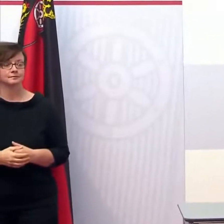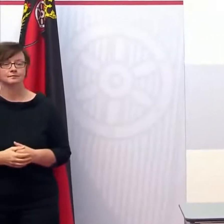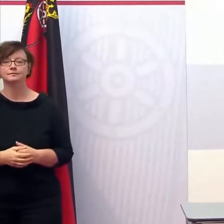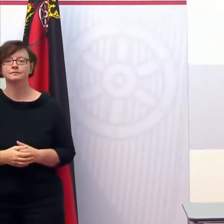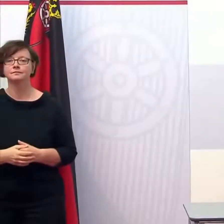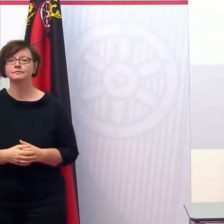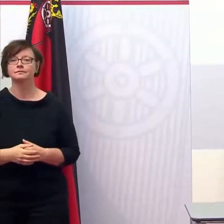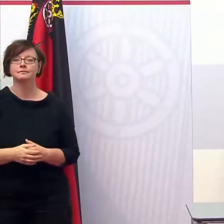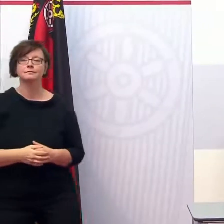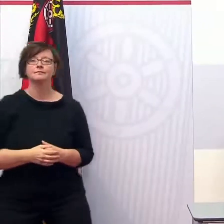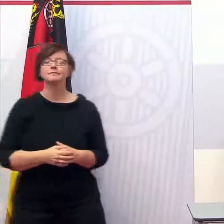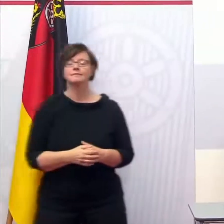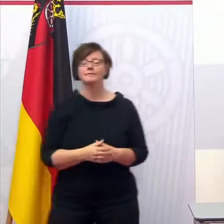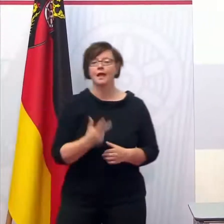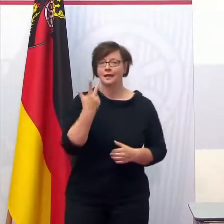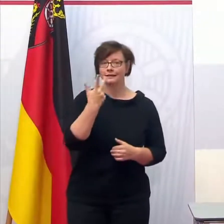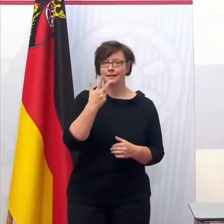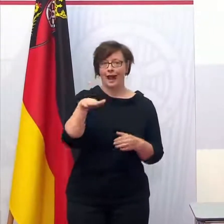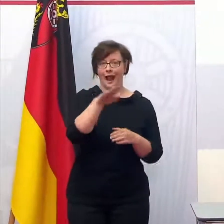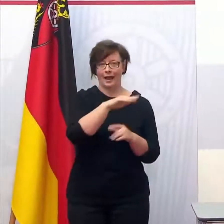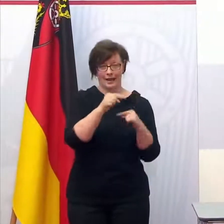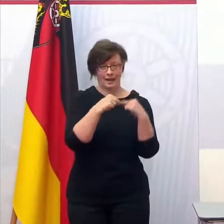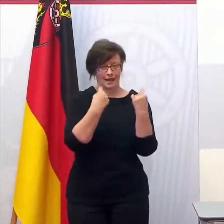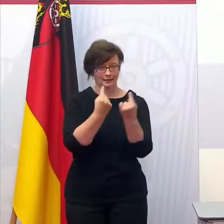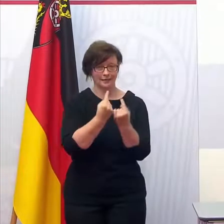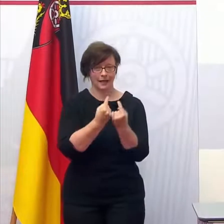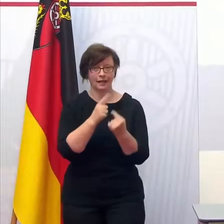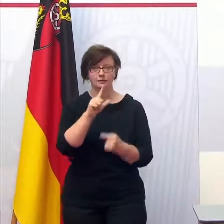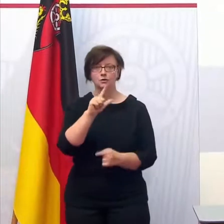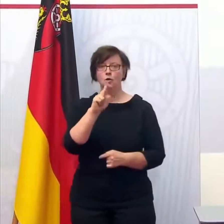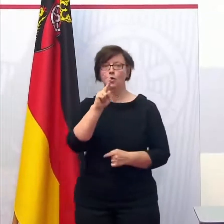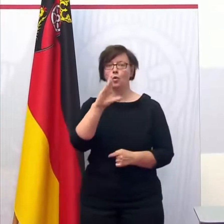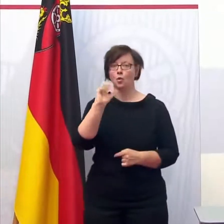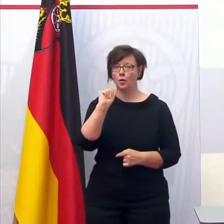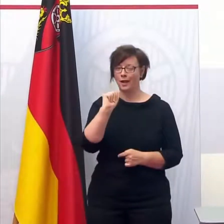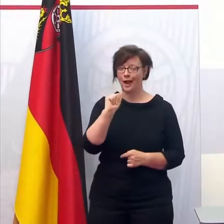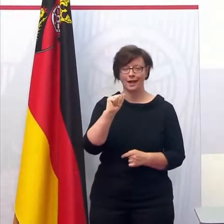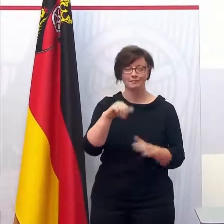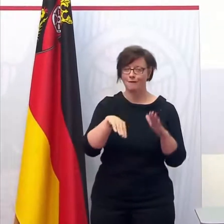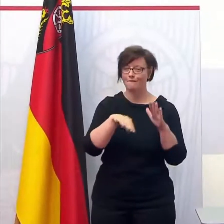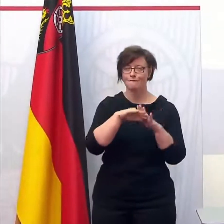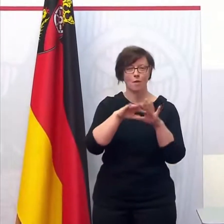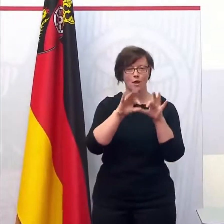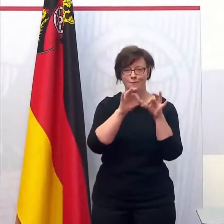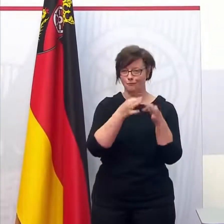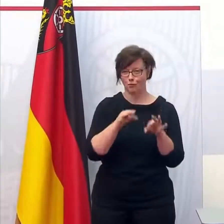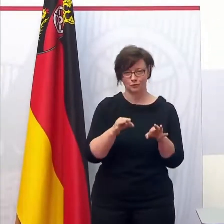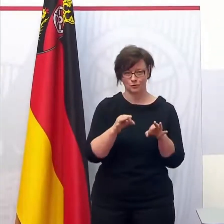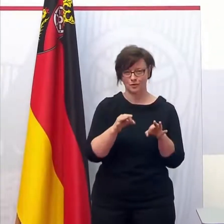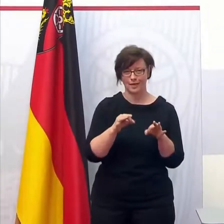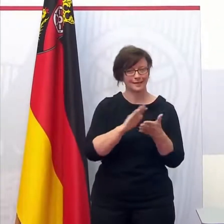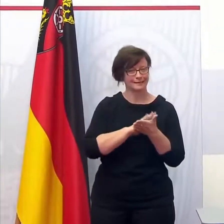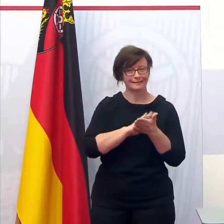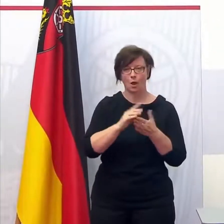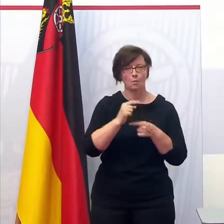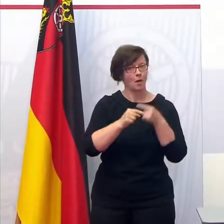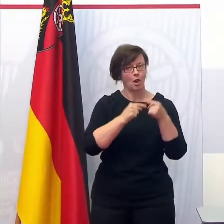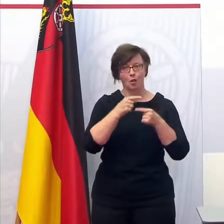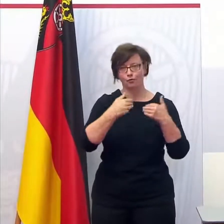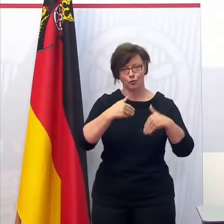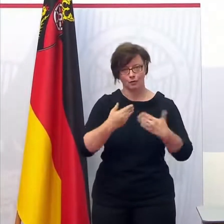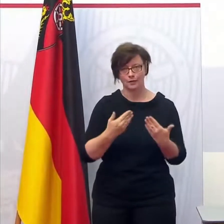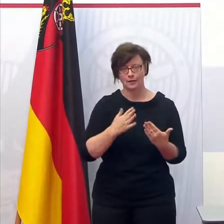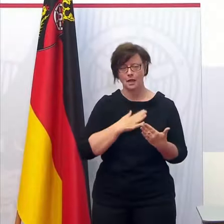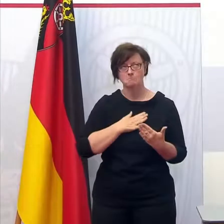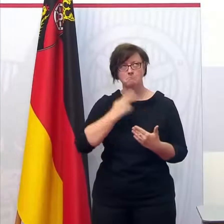Wir haben noch drei Landkreise, bei denen die Einführung von Luca noch nicht so funktioniert, wie wir uns das Reibungslohs vorstellen. Aus